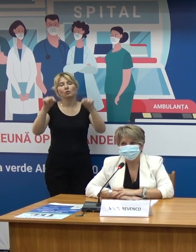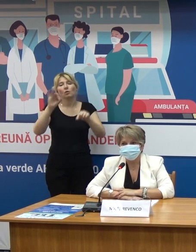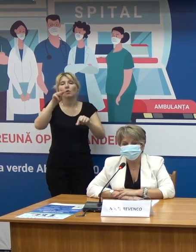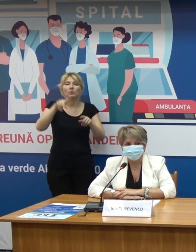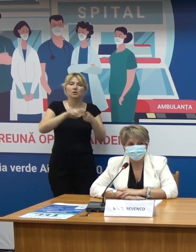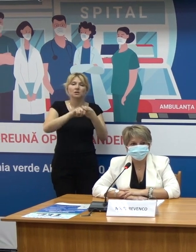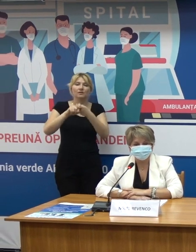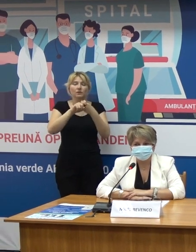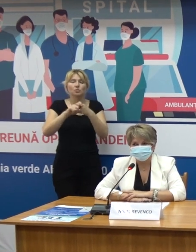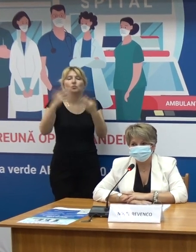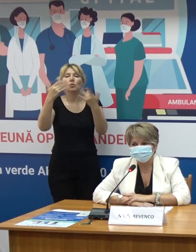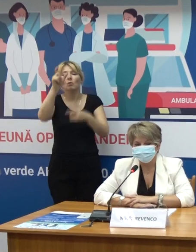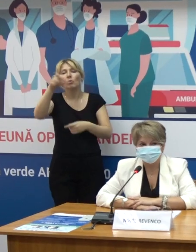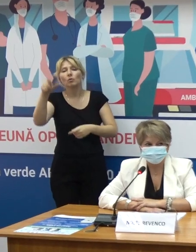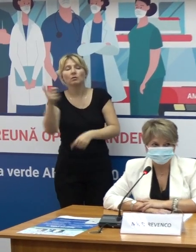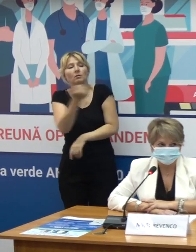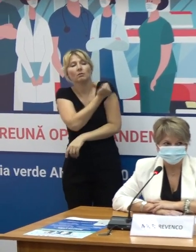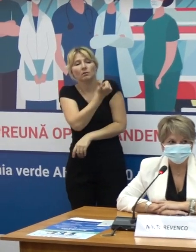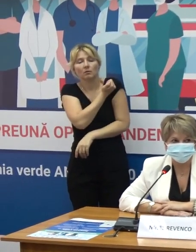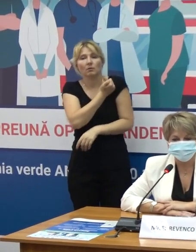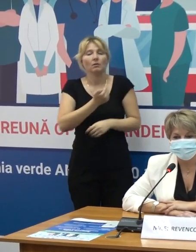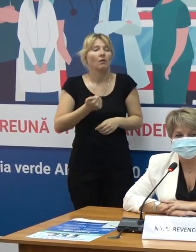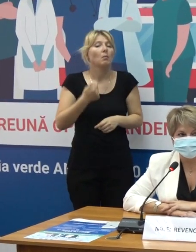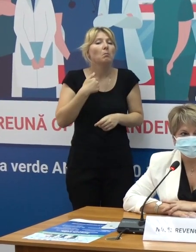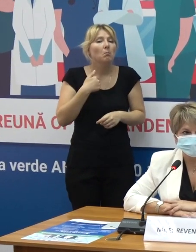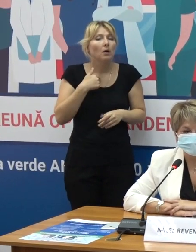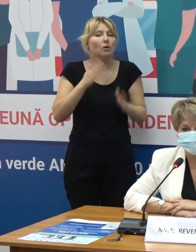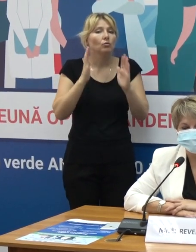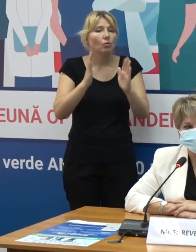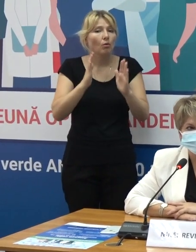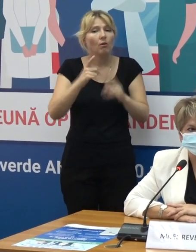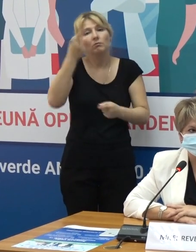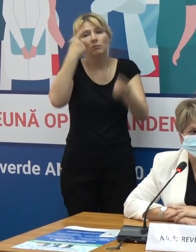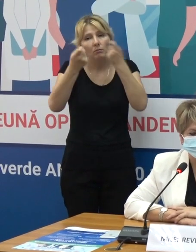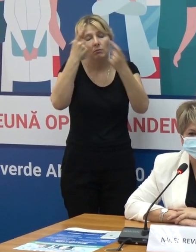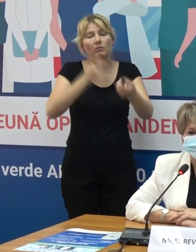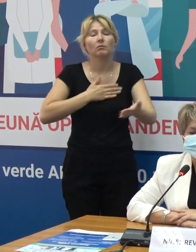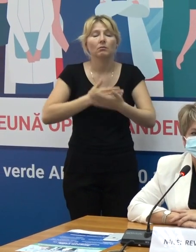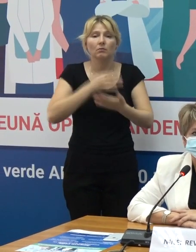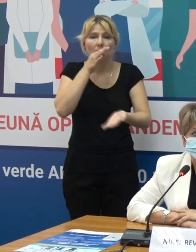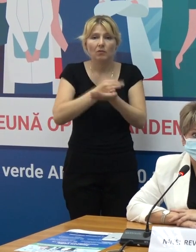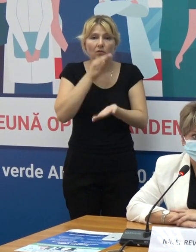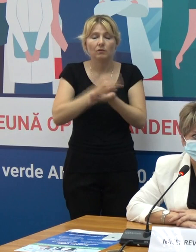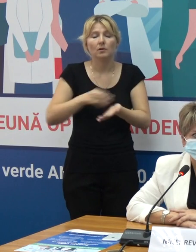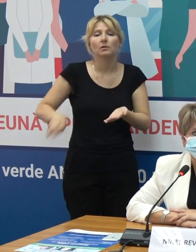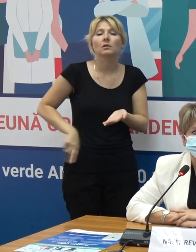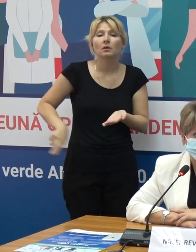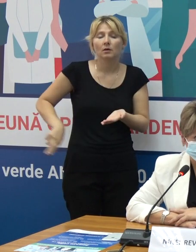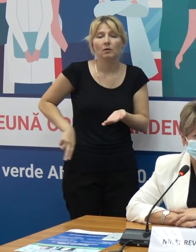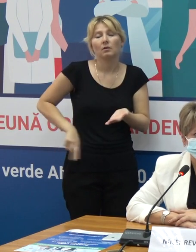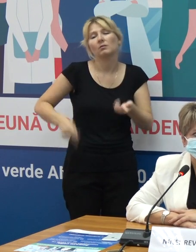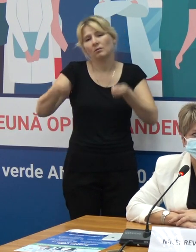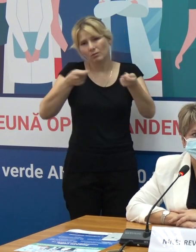de numărul lucrătorilor medicali imunizați. Noi doar apelăm la responsabilitatea directorilor